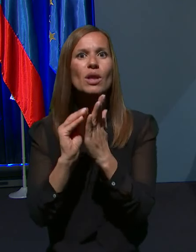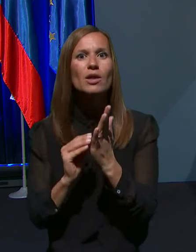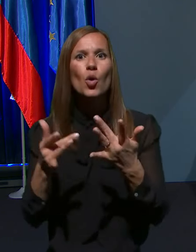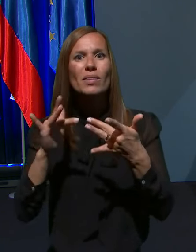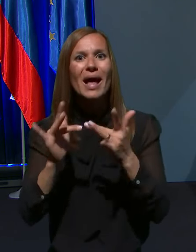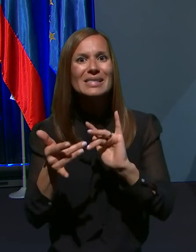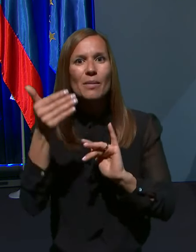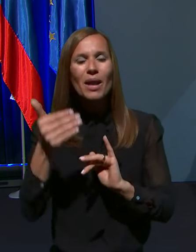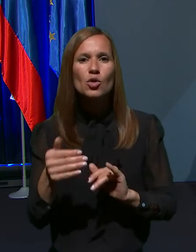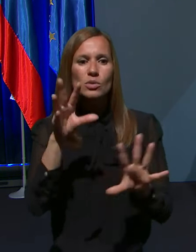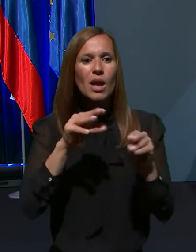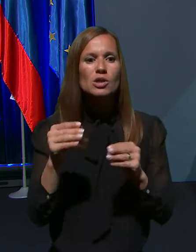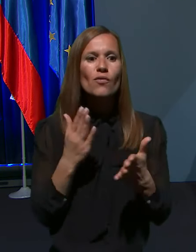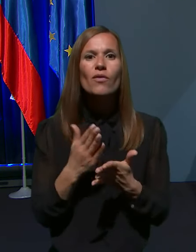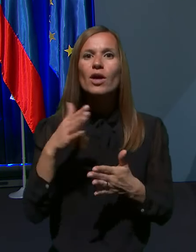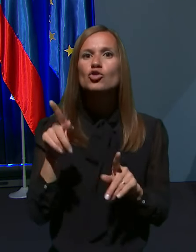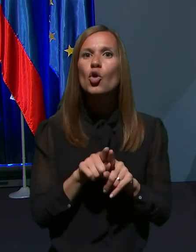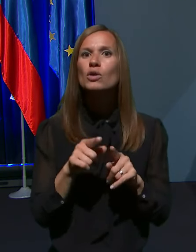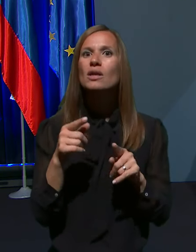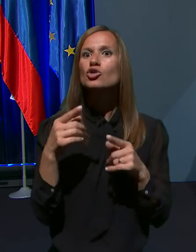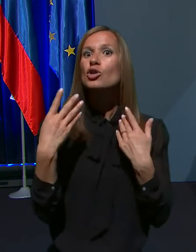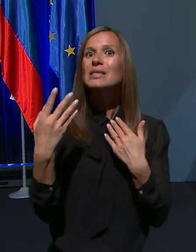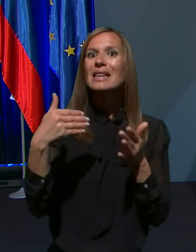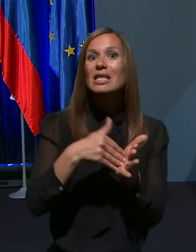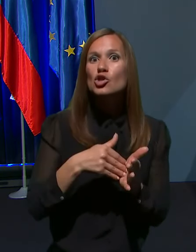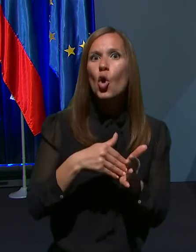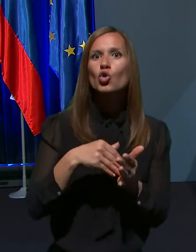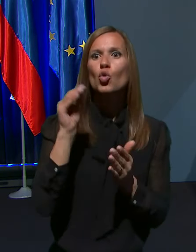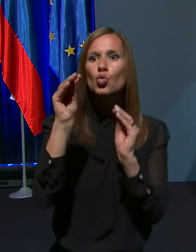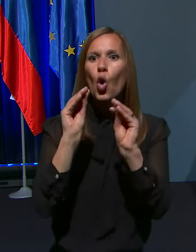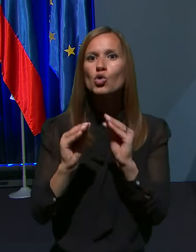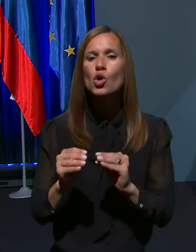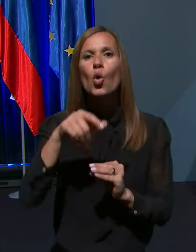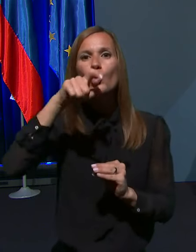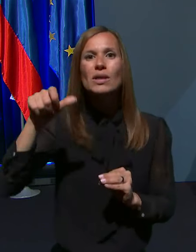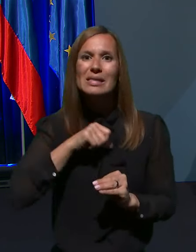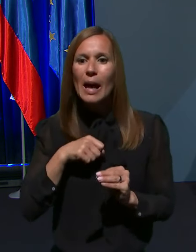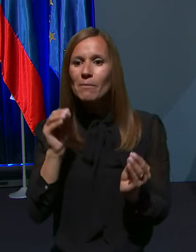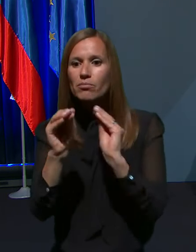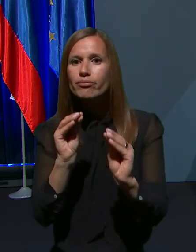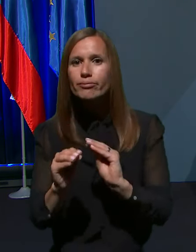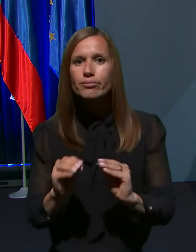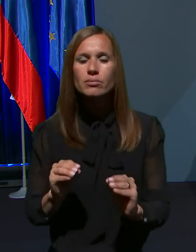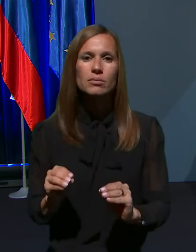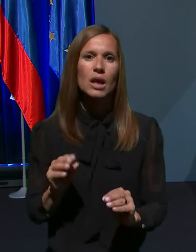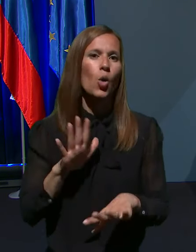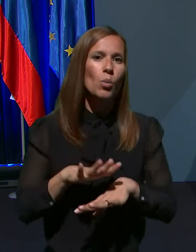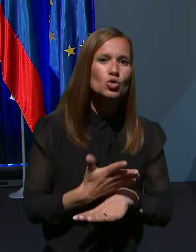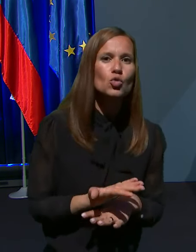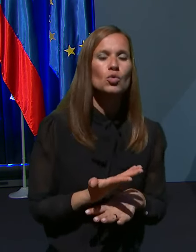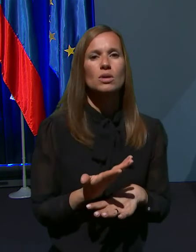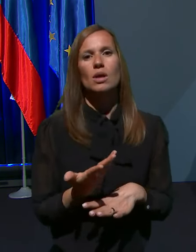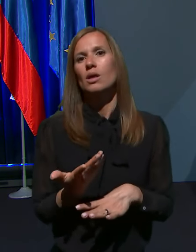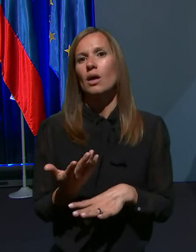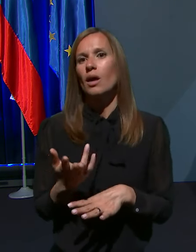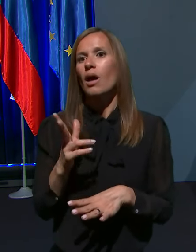tisoč vnosov, kjer ljudje sami poroče, kako se počutijo svoje opažanja. Ali bi vam lahko takšno zbiranje podatkov, kakorkoli